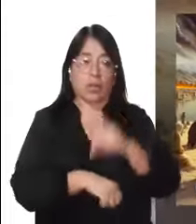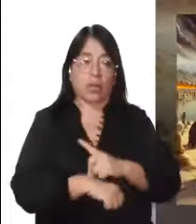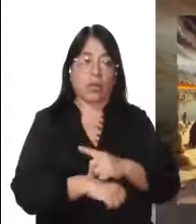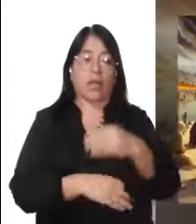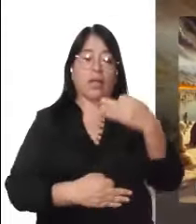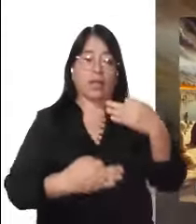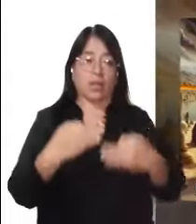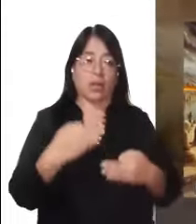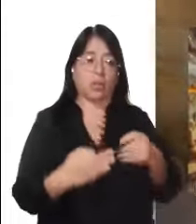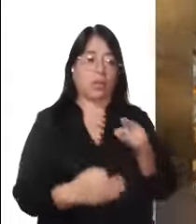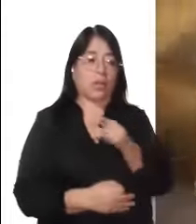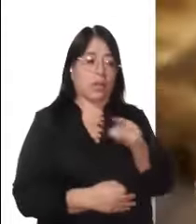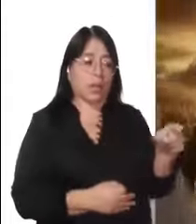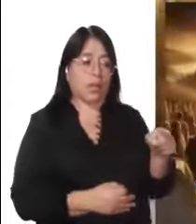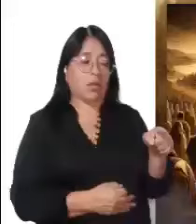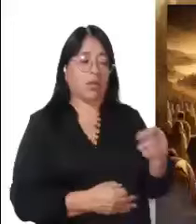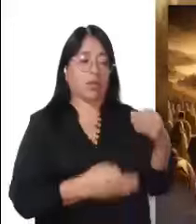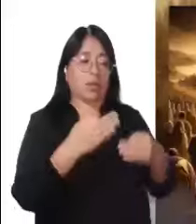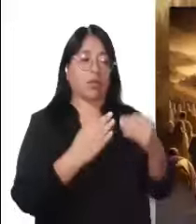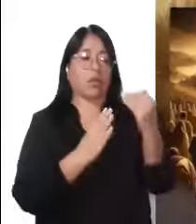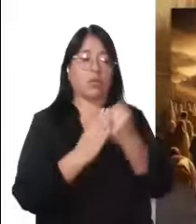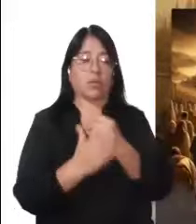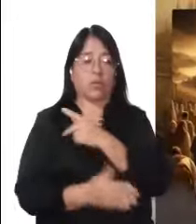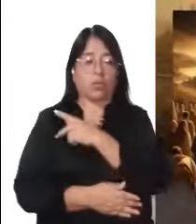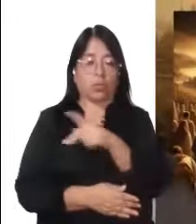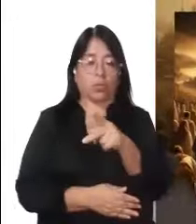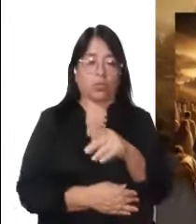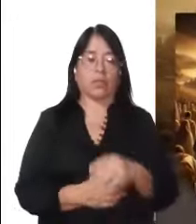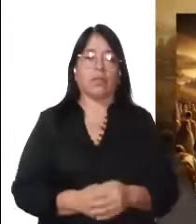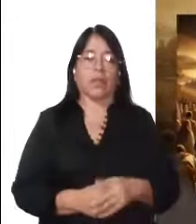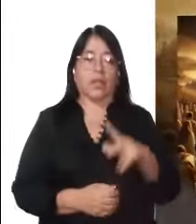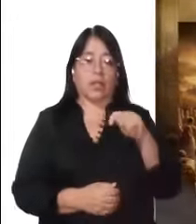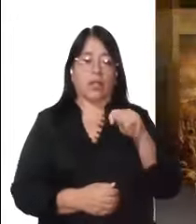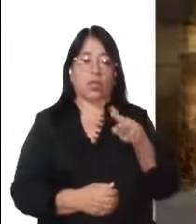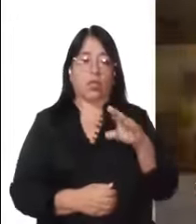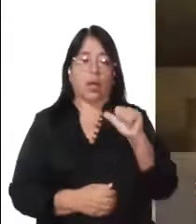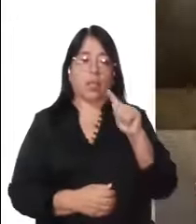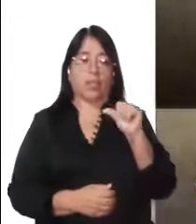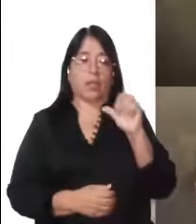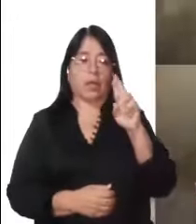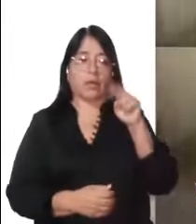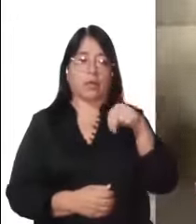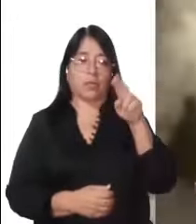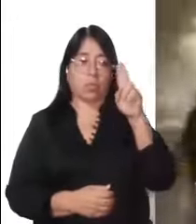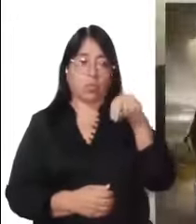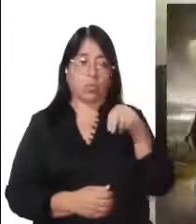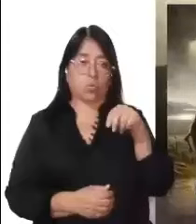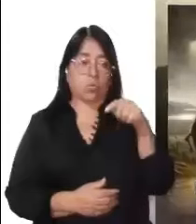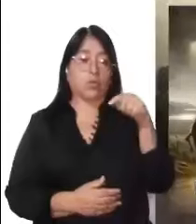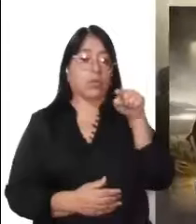el día del juicio será menos severo para Tiro y Sidón que para ustedes. Y tú, Cafarnaún,